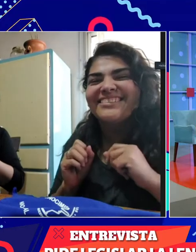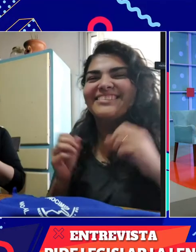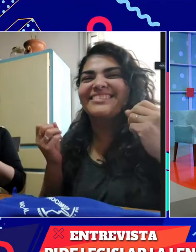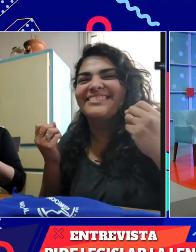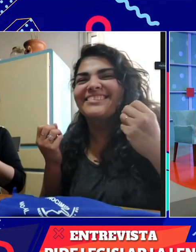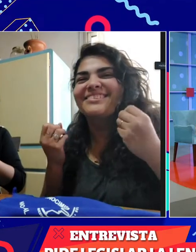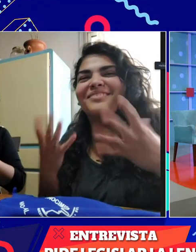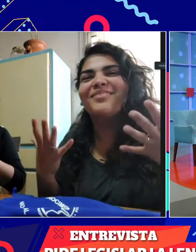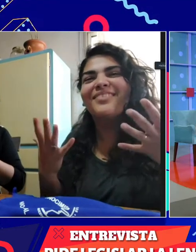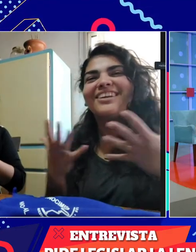Ahí está, qué genia Fátima. Hola.